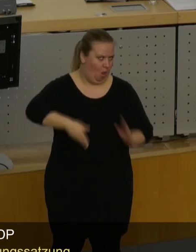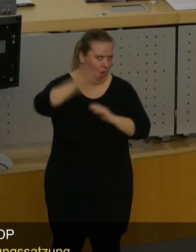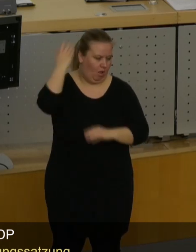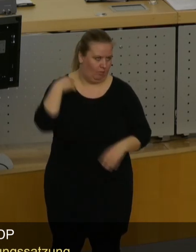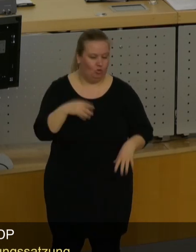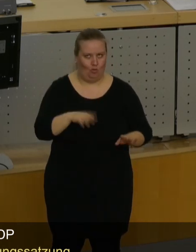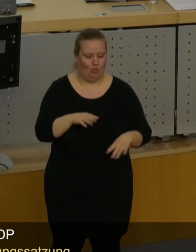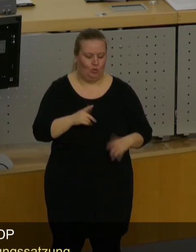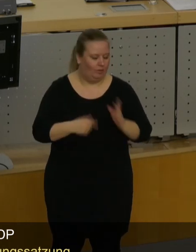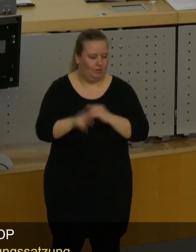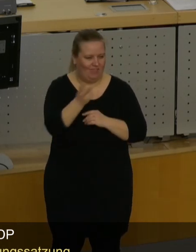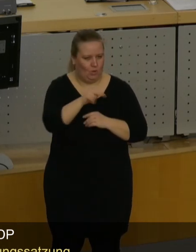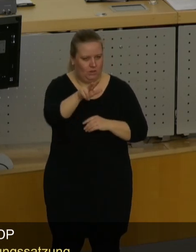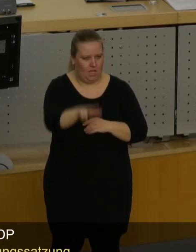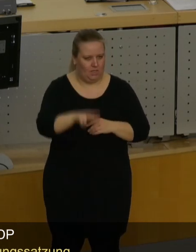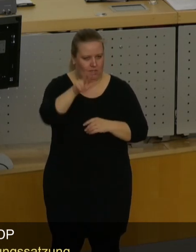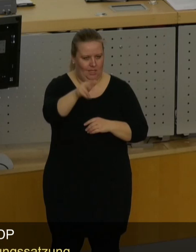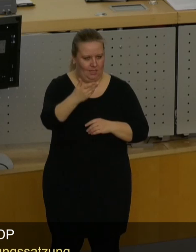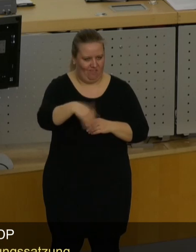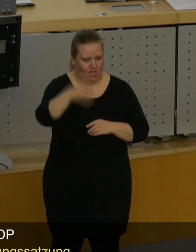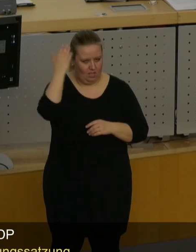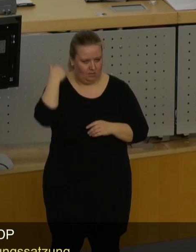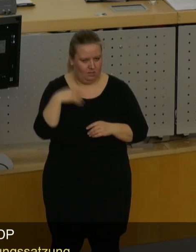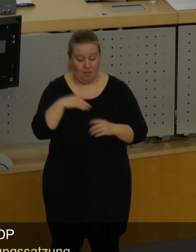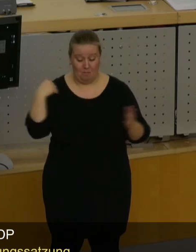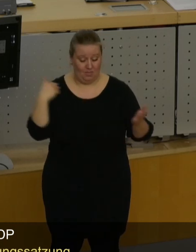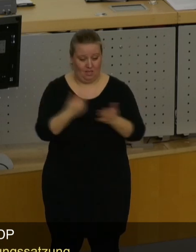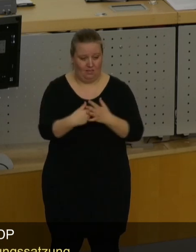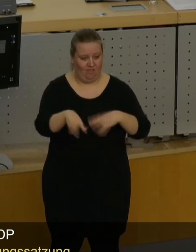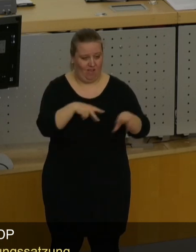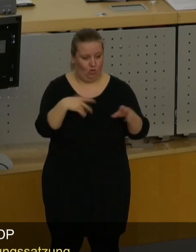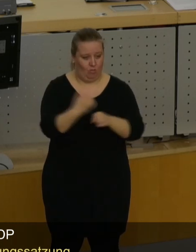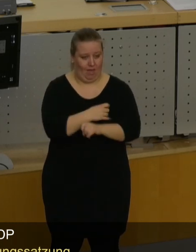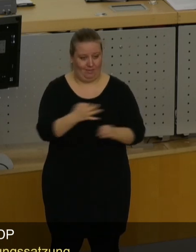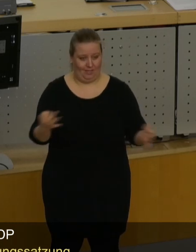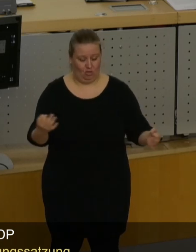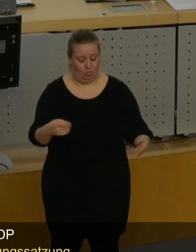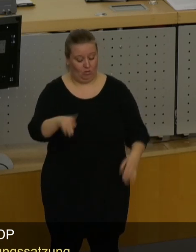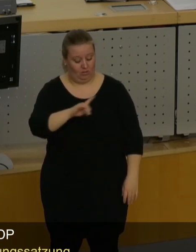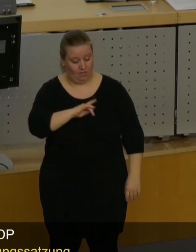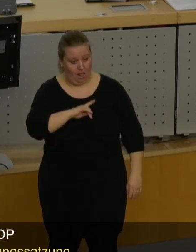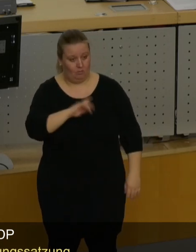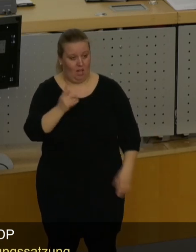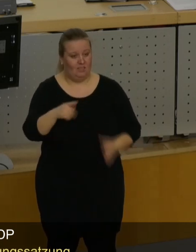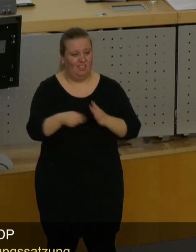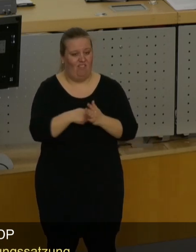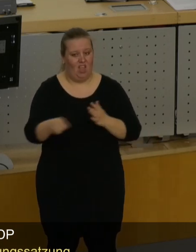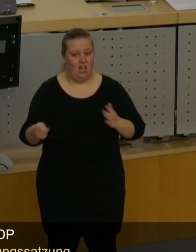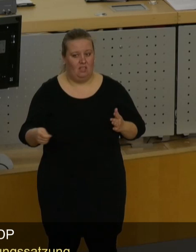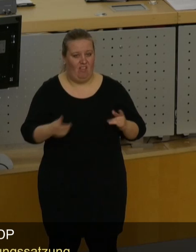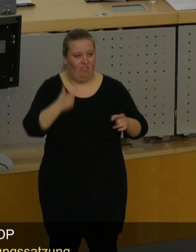1900. 2013, bis jetzt hat es die Verwaltung nie gemacht. Solange wir uns als gewählte